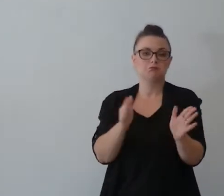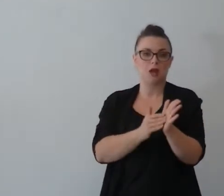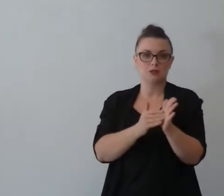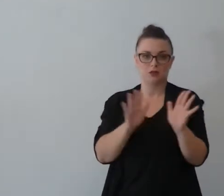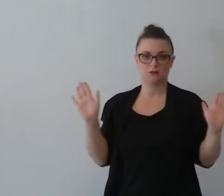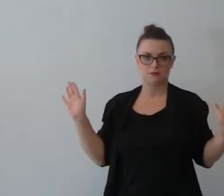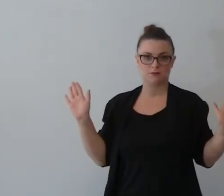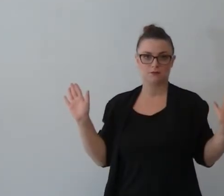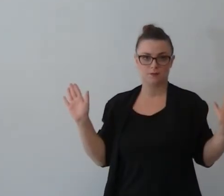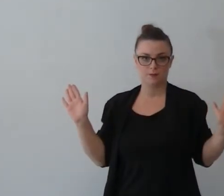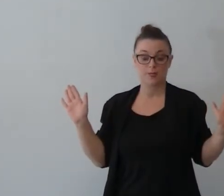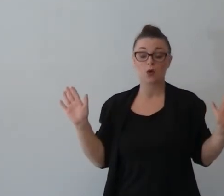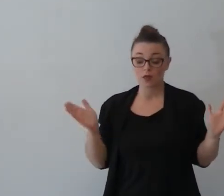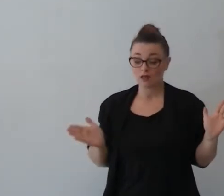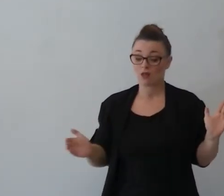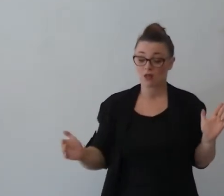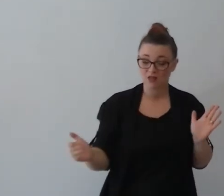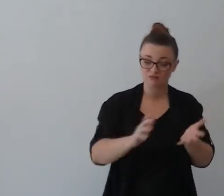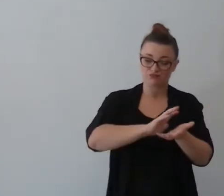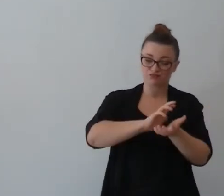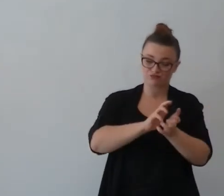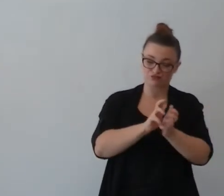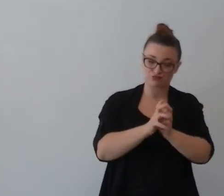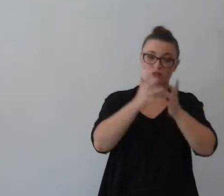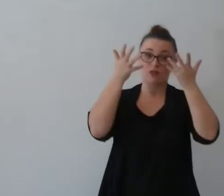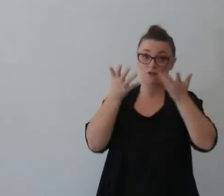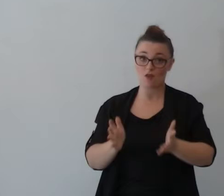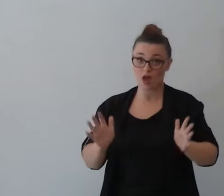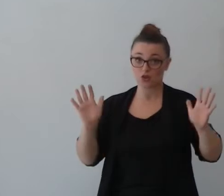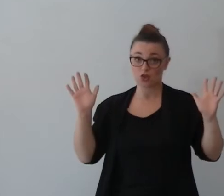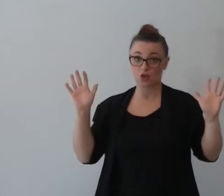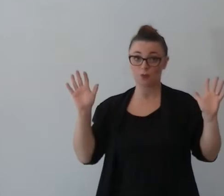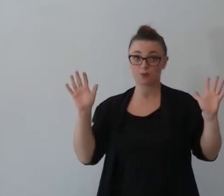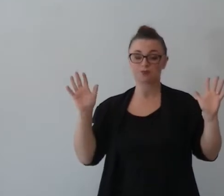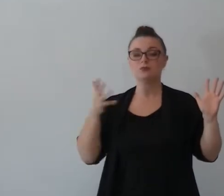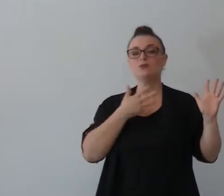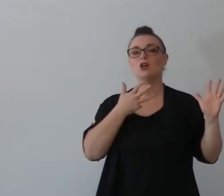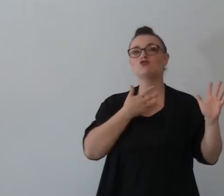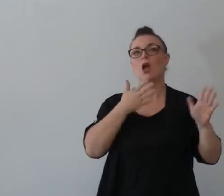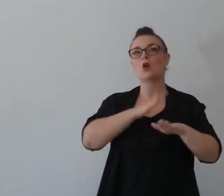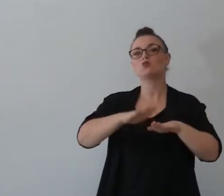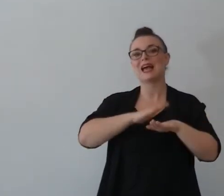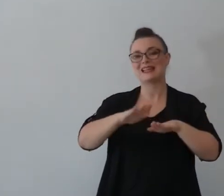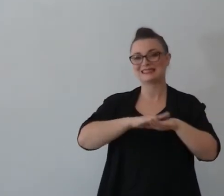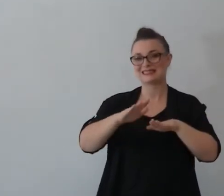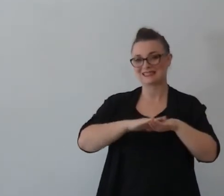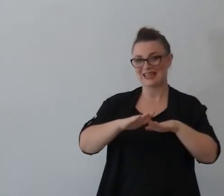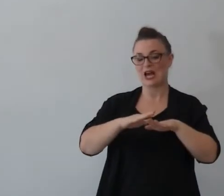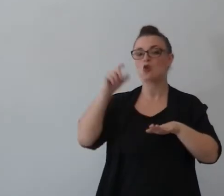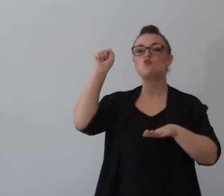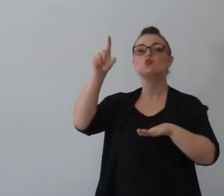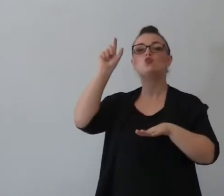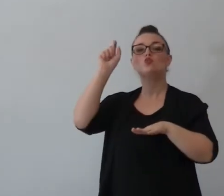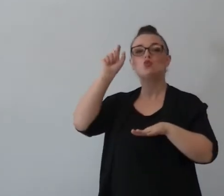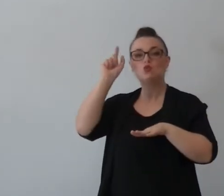ora alla fine della treppiatura era usanza ma era un'usanza anche qua nella nostra cultura